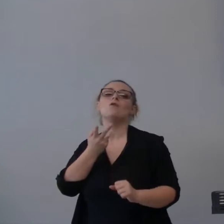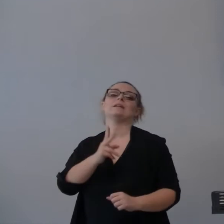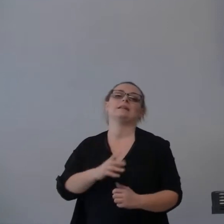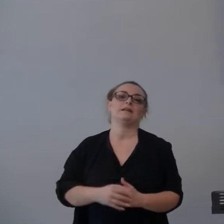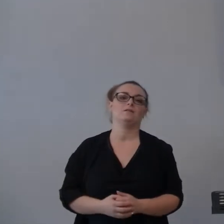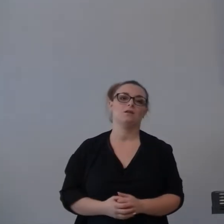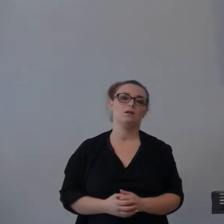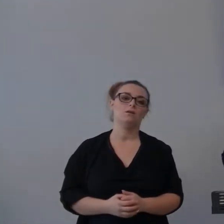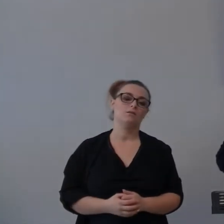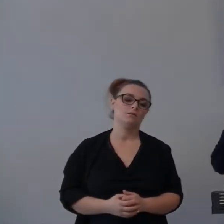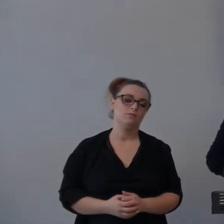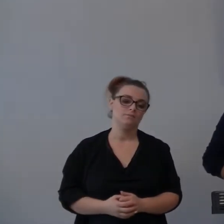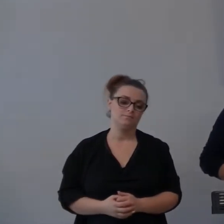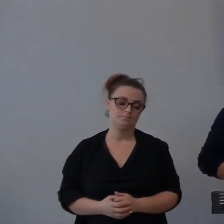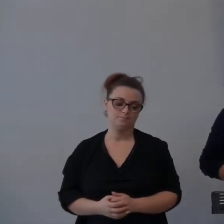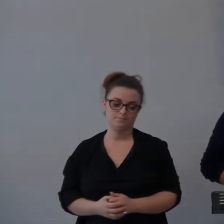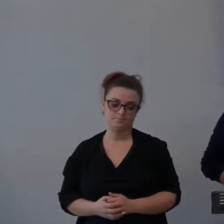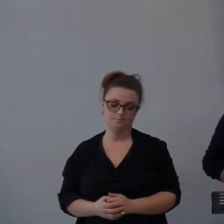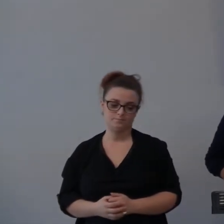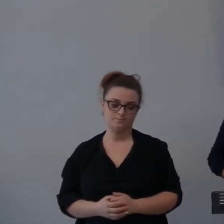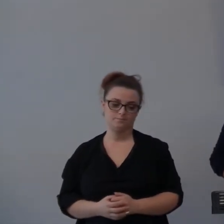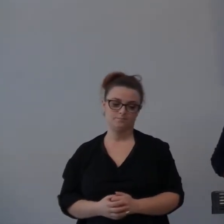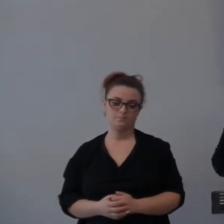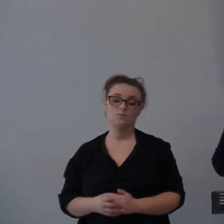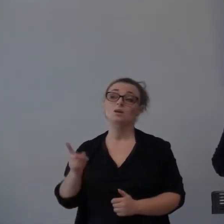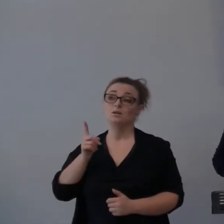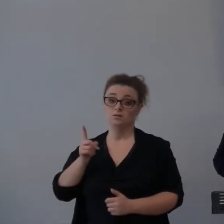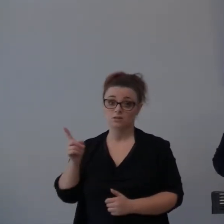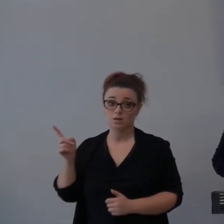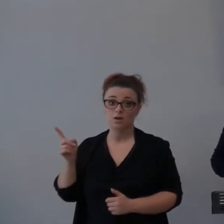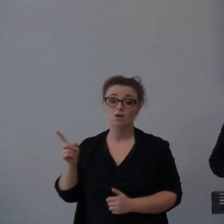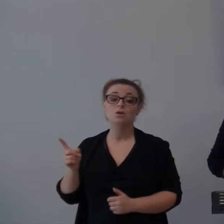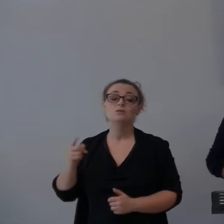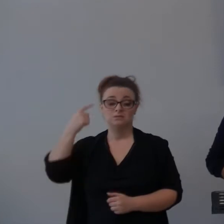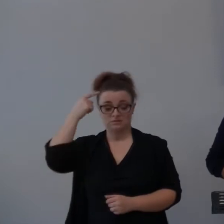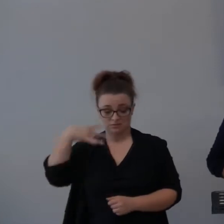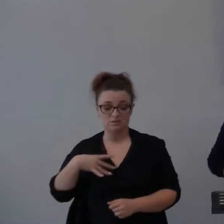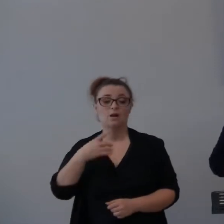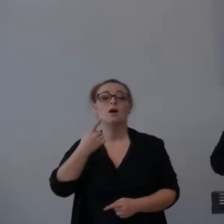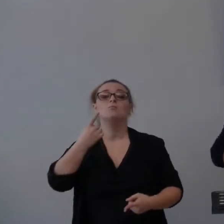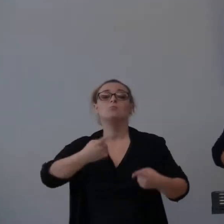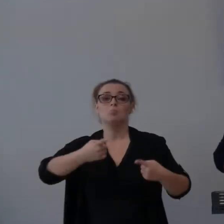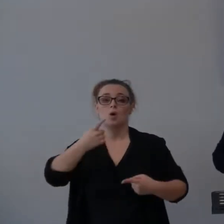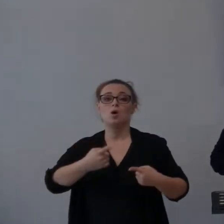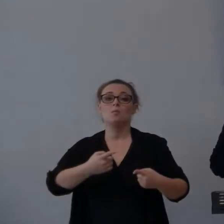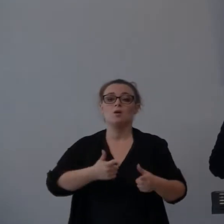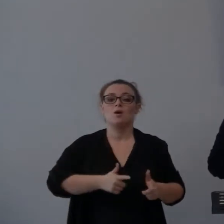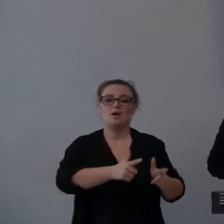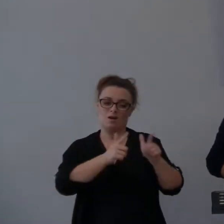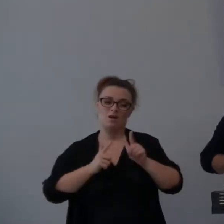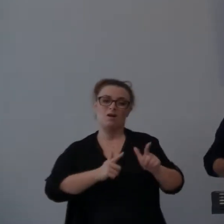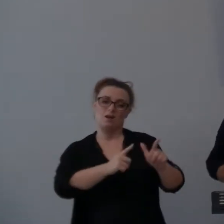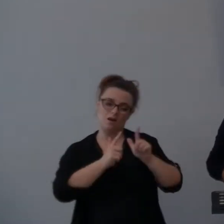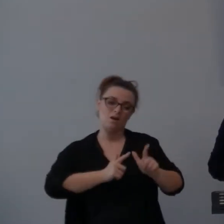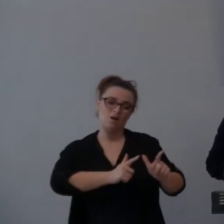Quindi Dio si sentiva di aver subito un torto da parte del popolo. Dopo tutto il bene fatto,